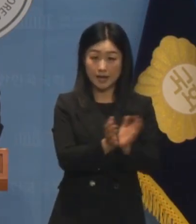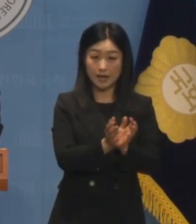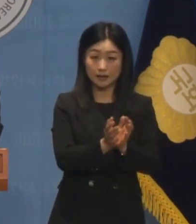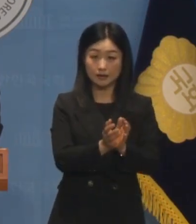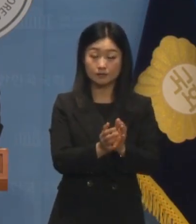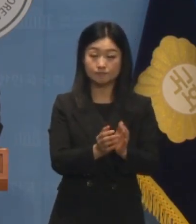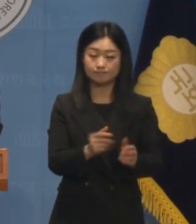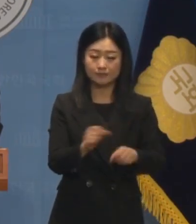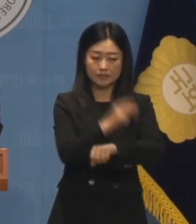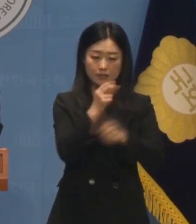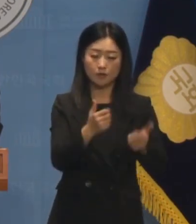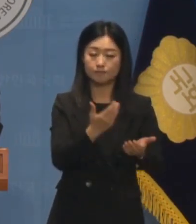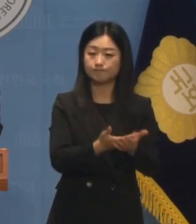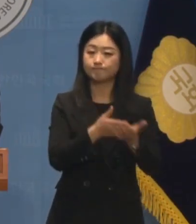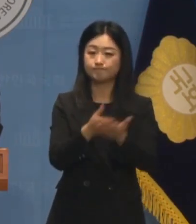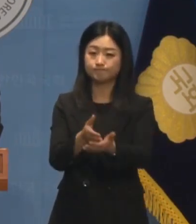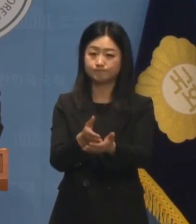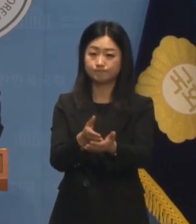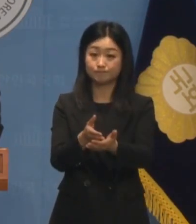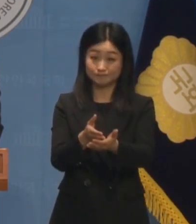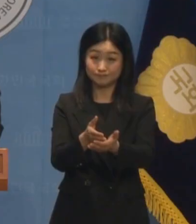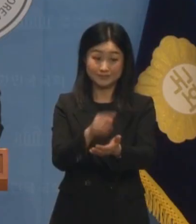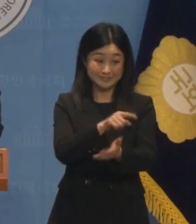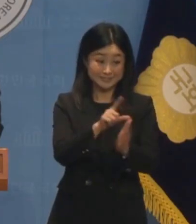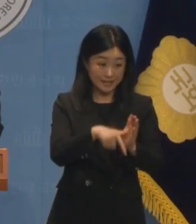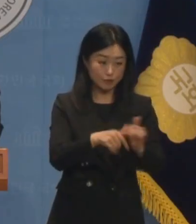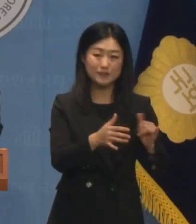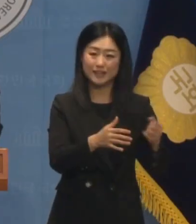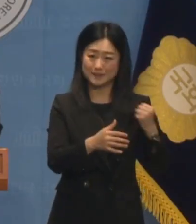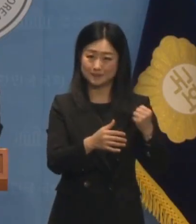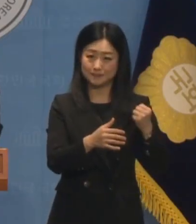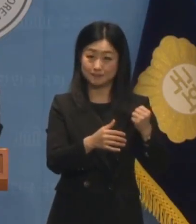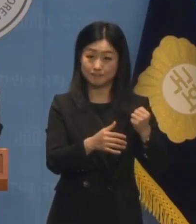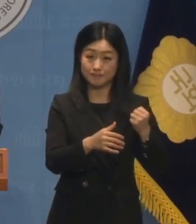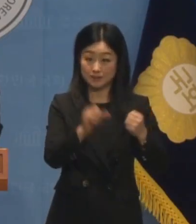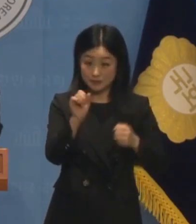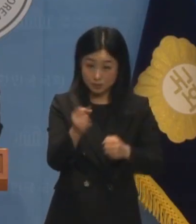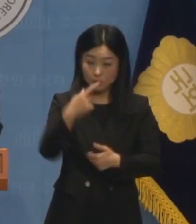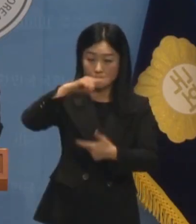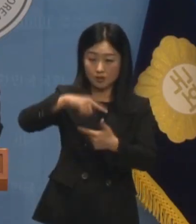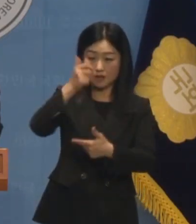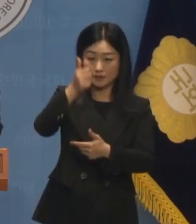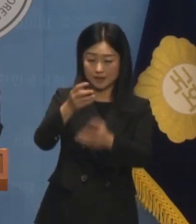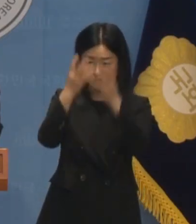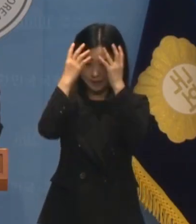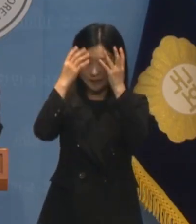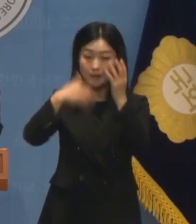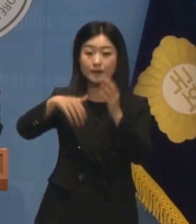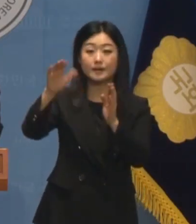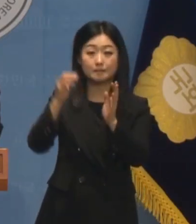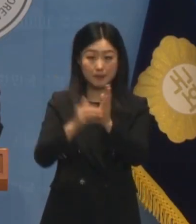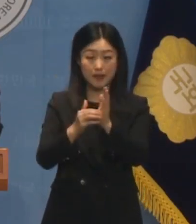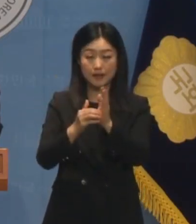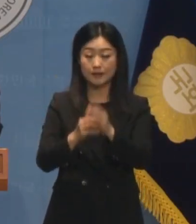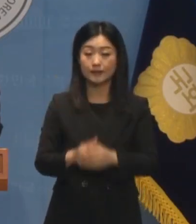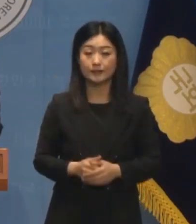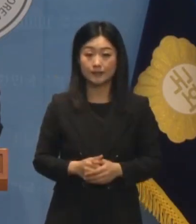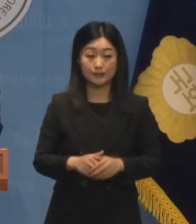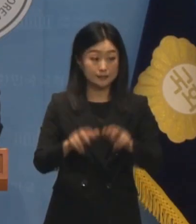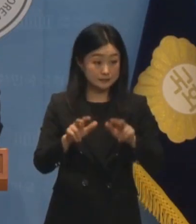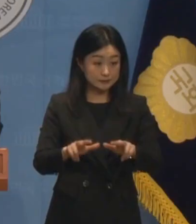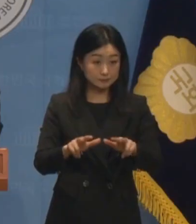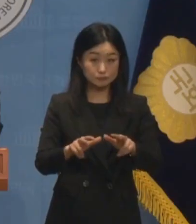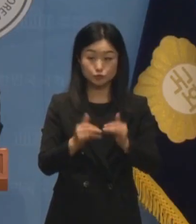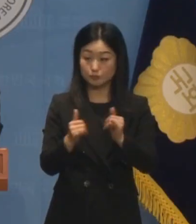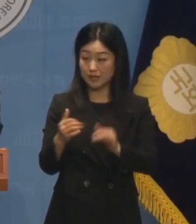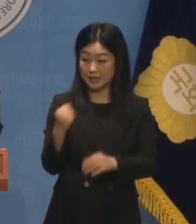제기하였고 특검은 강력한 처벌로 심판했습니다. 공직자와 그 가족까지 연루된 우혹이 있는